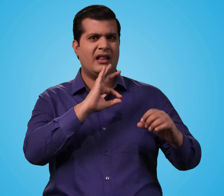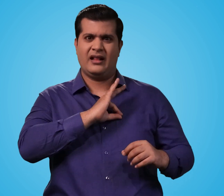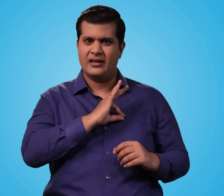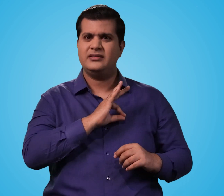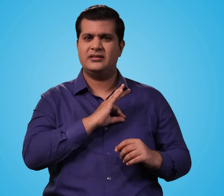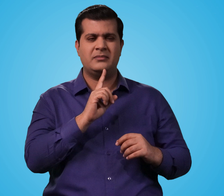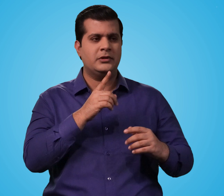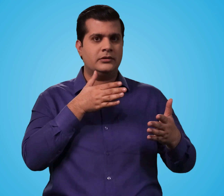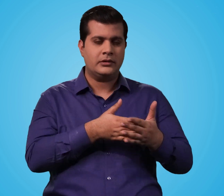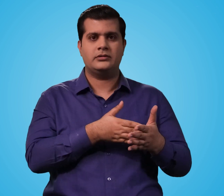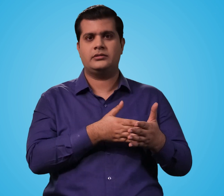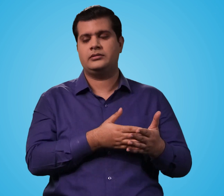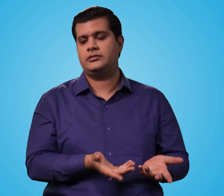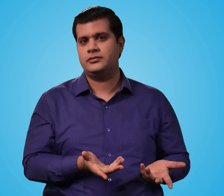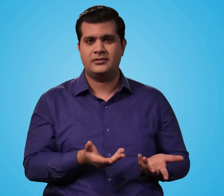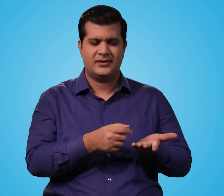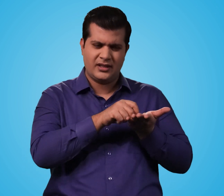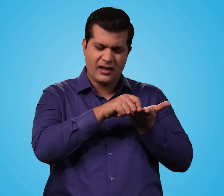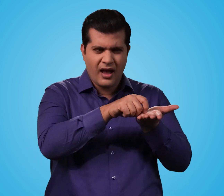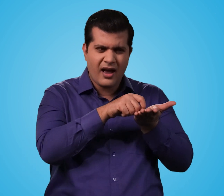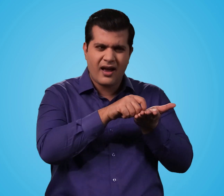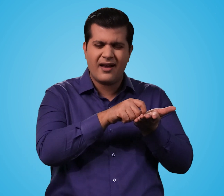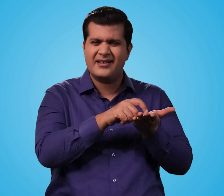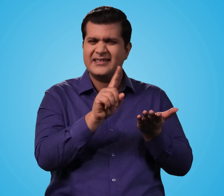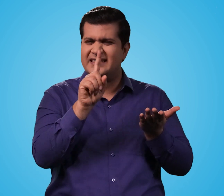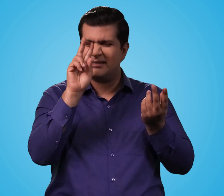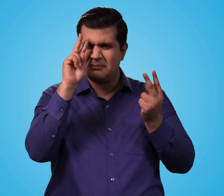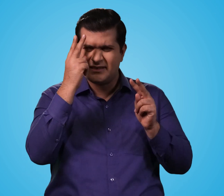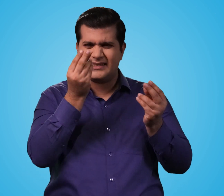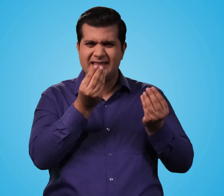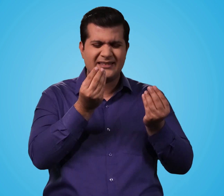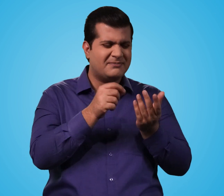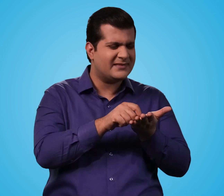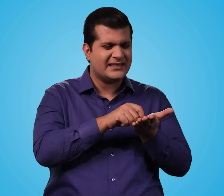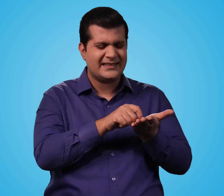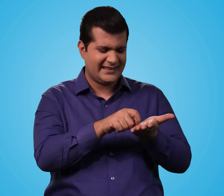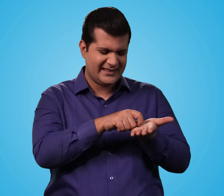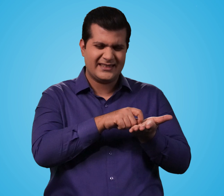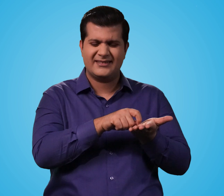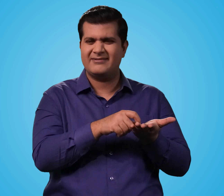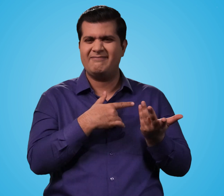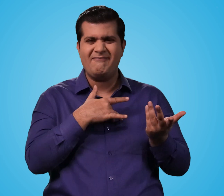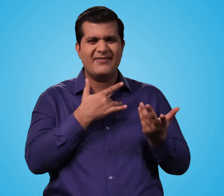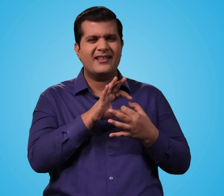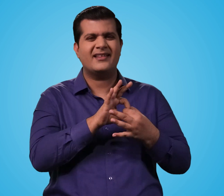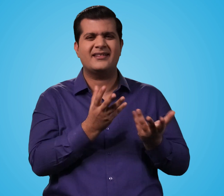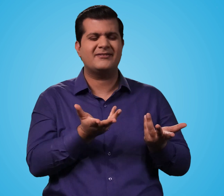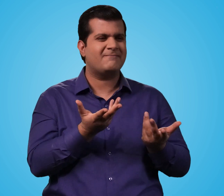लेकिन इसमें एक समस्या है लिख के बात करने में कुछ गलत फ्यमिया हो सकती है और कोई तालमेल नहीं होता है